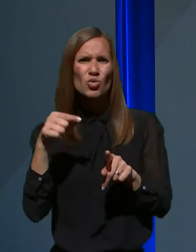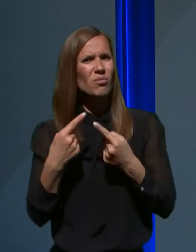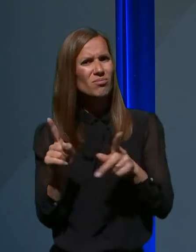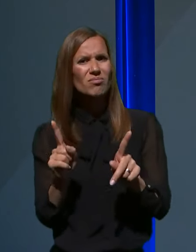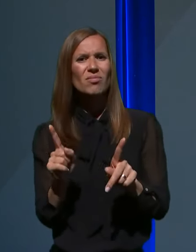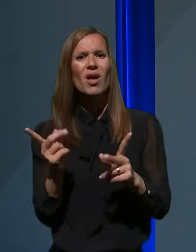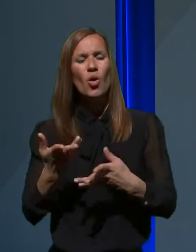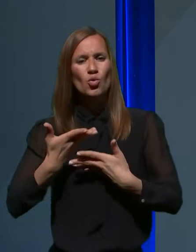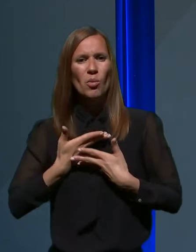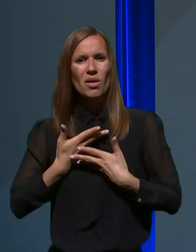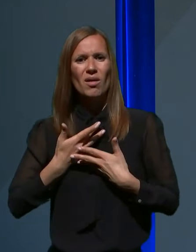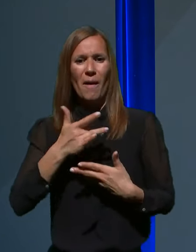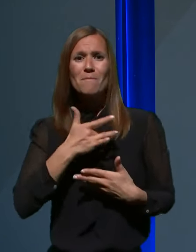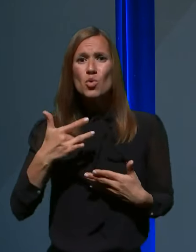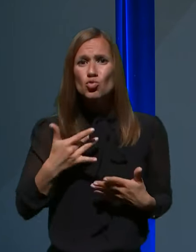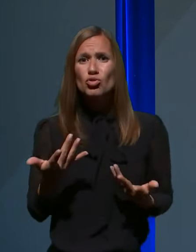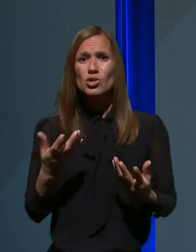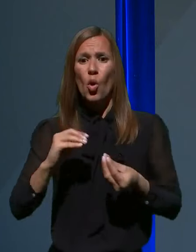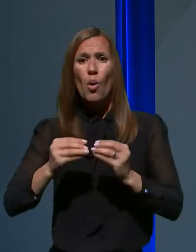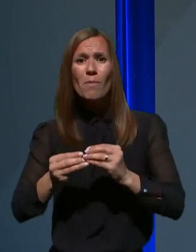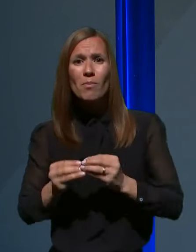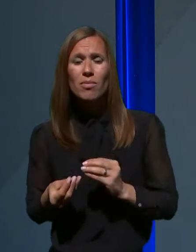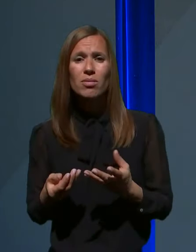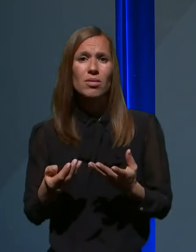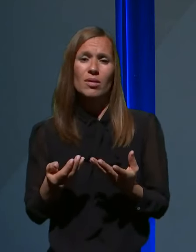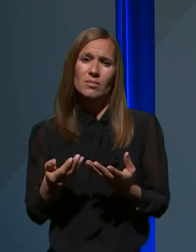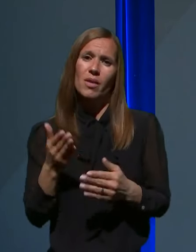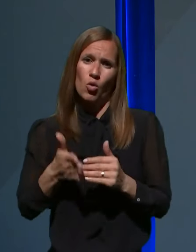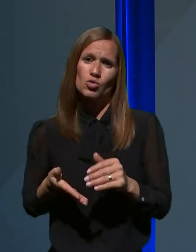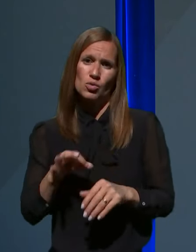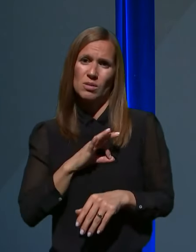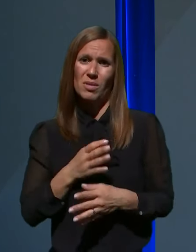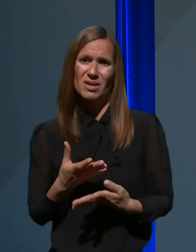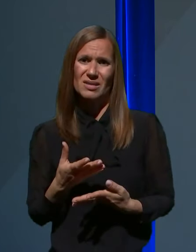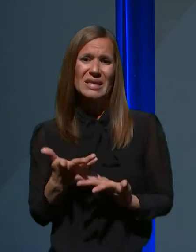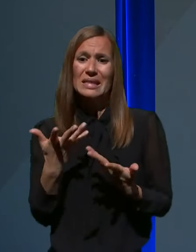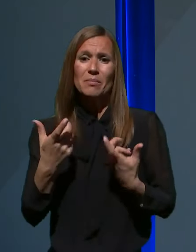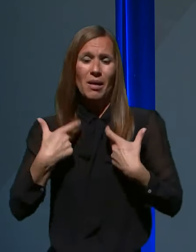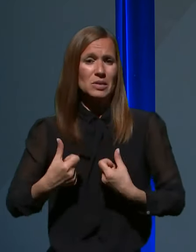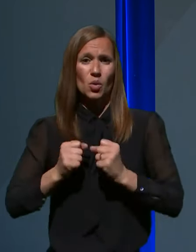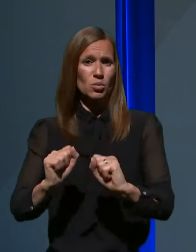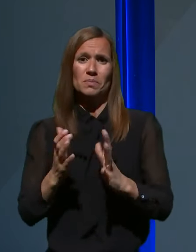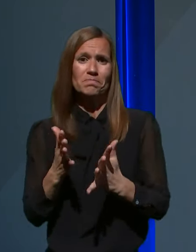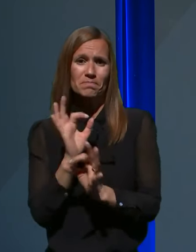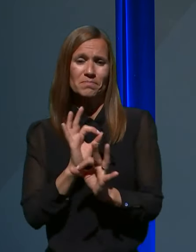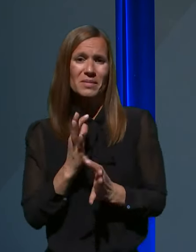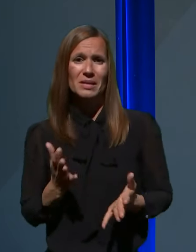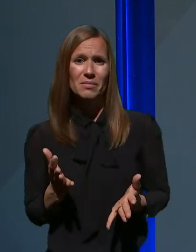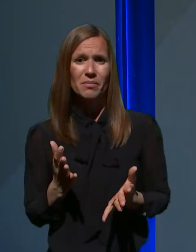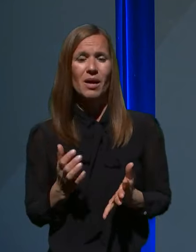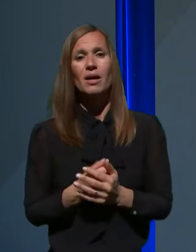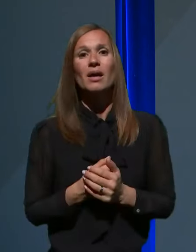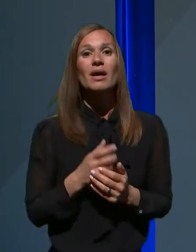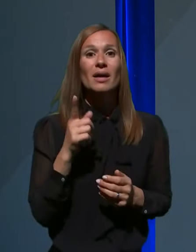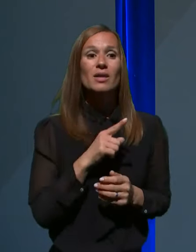pač seveda ne more dobro končati. In ob vseh ukrepih, ki smo jih zdaj razprejemali